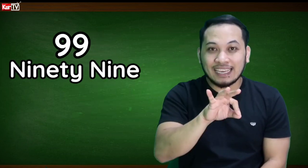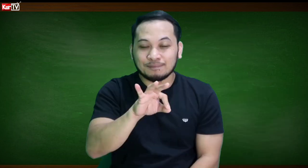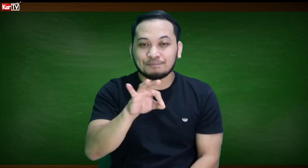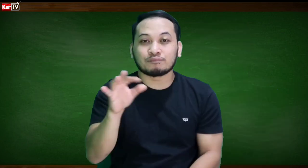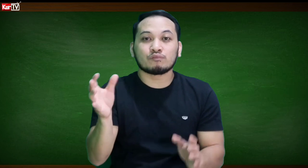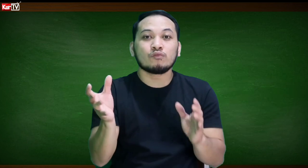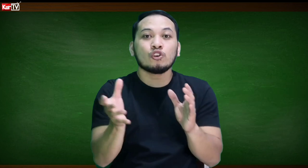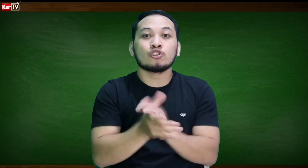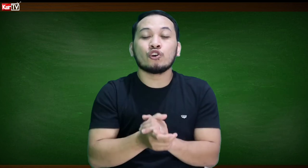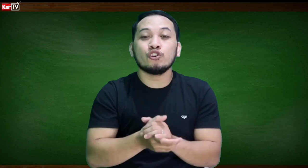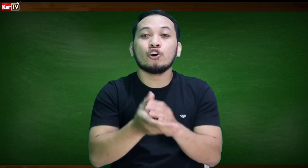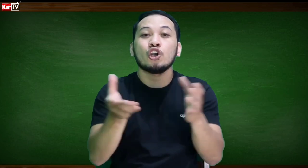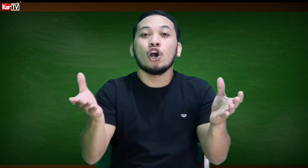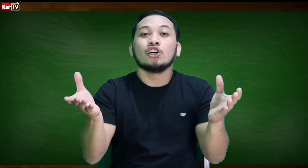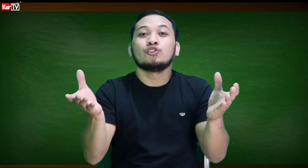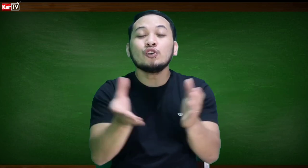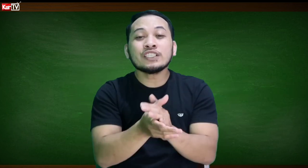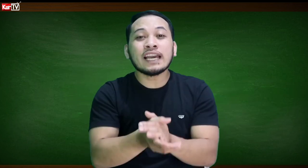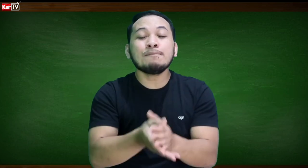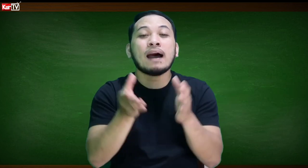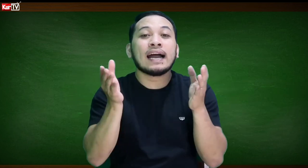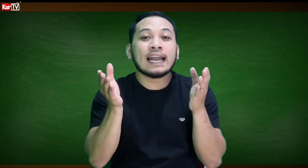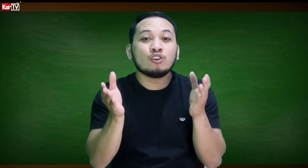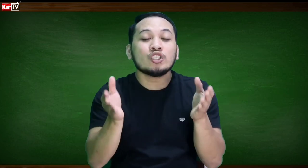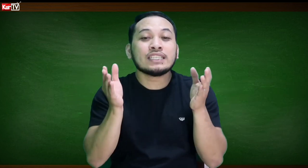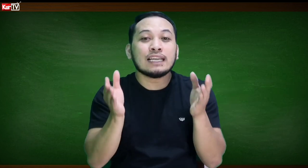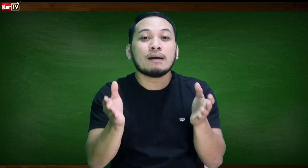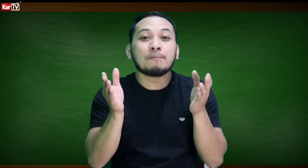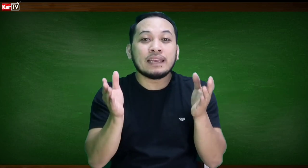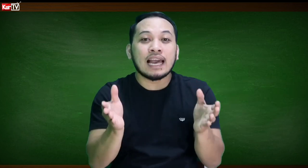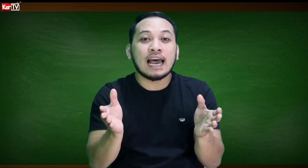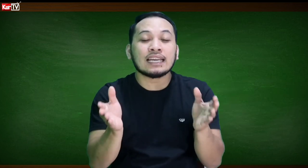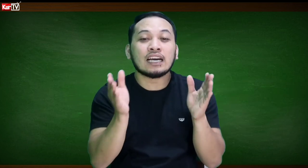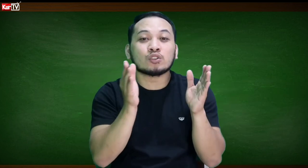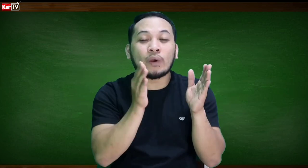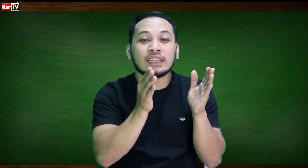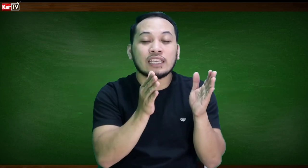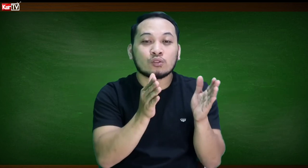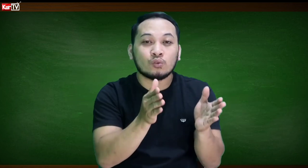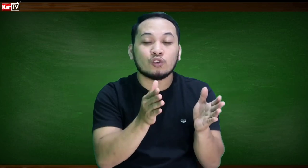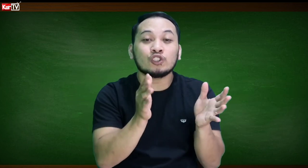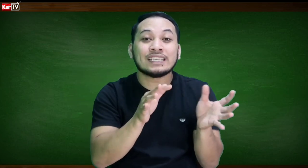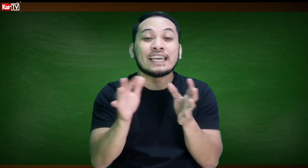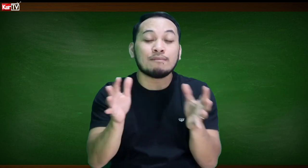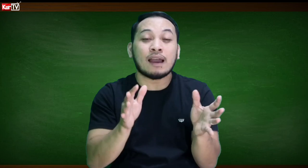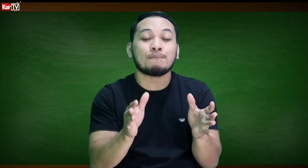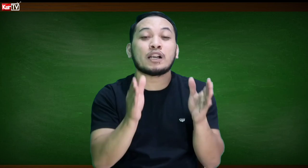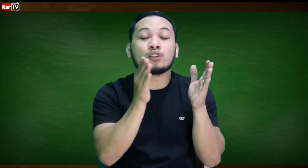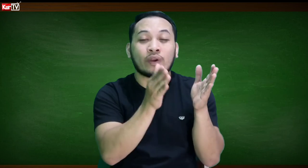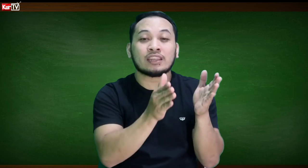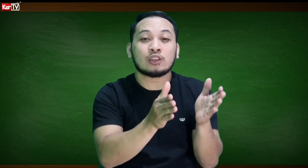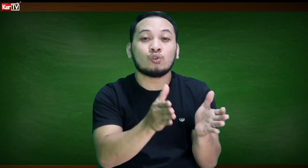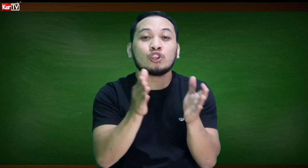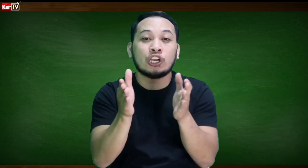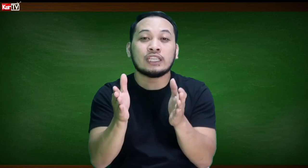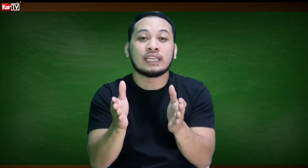So, yun. Doon sa iba, ganun sila magbilang ng 22, nung the same number. 22, 33,